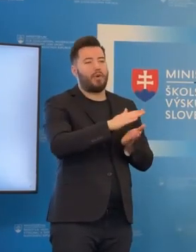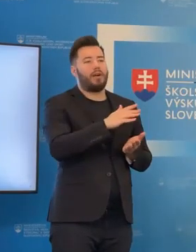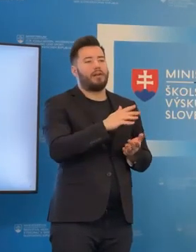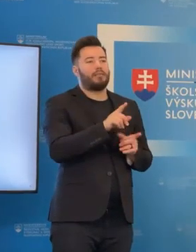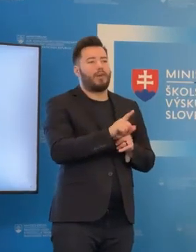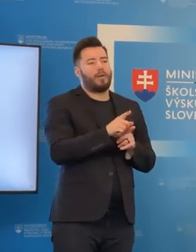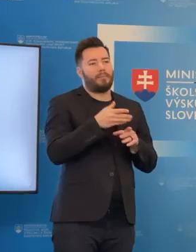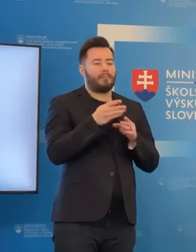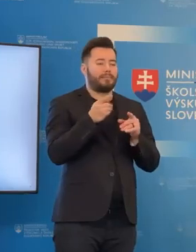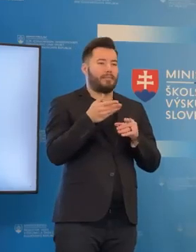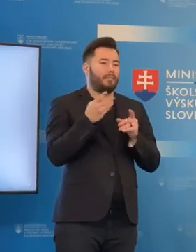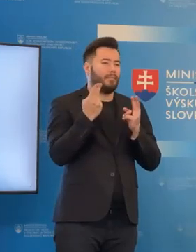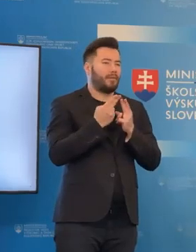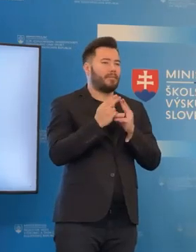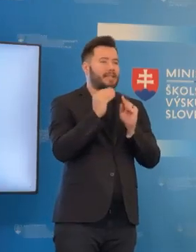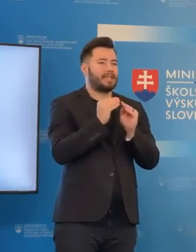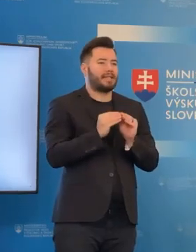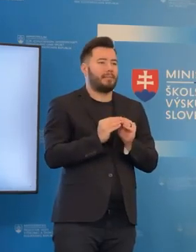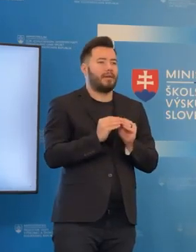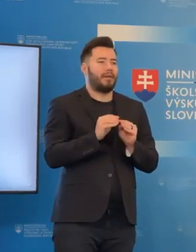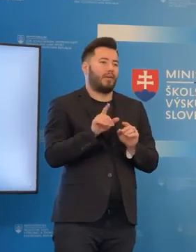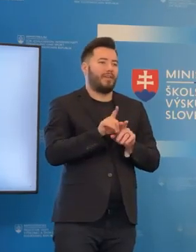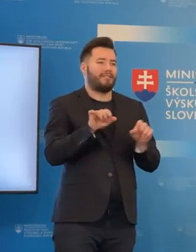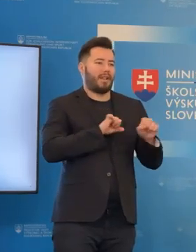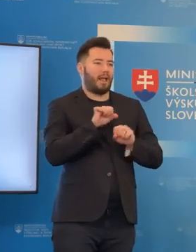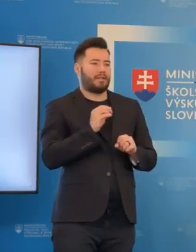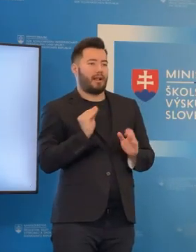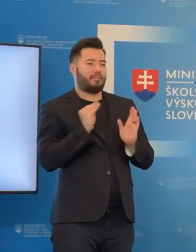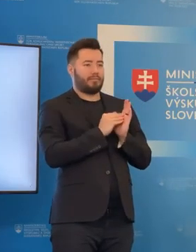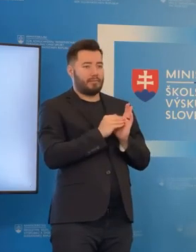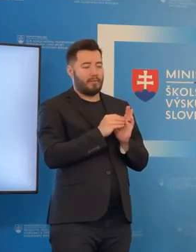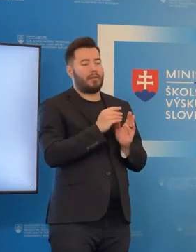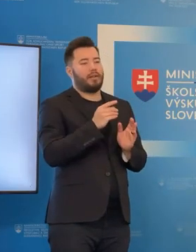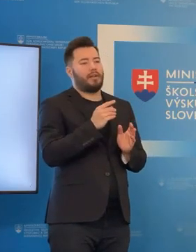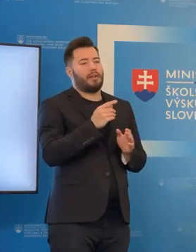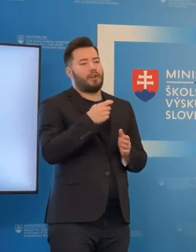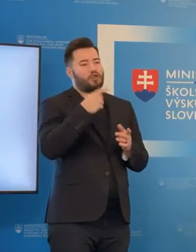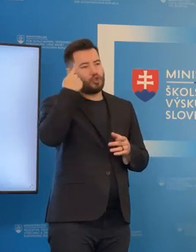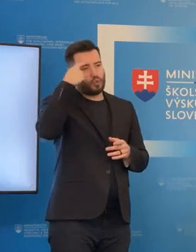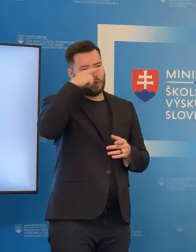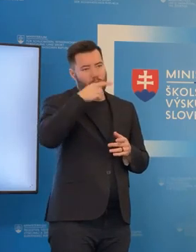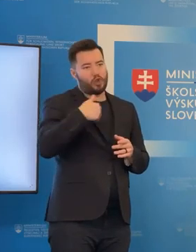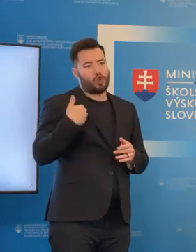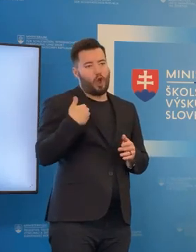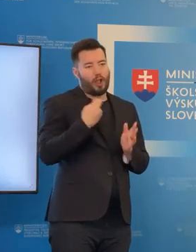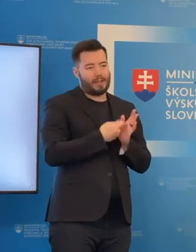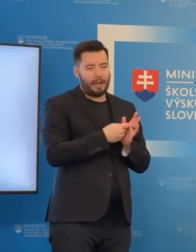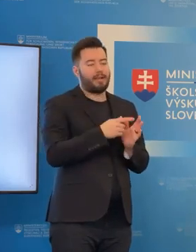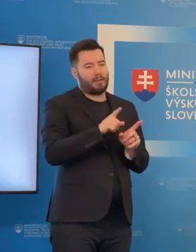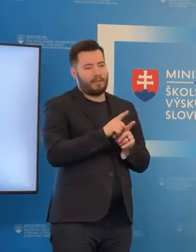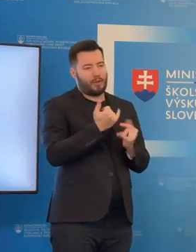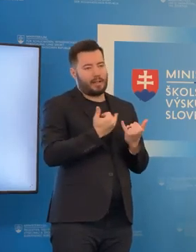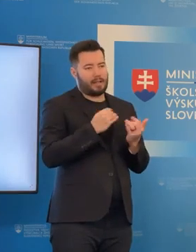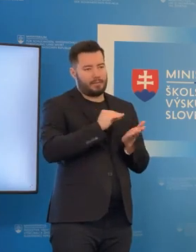podstate, ako je to v prípade vládnych štipendistov. Tiež, keď prídu na